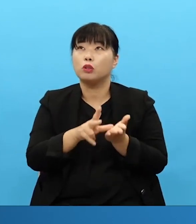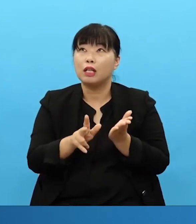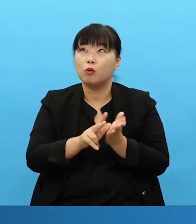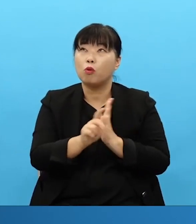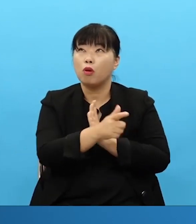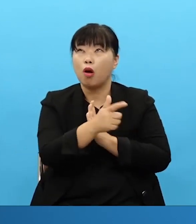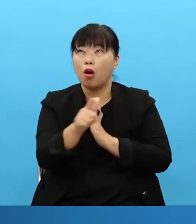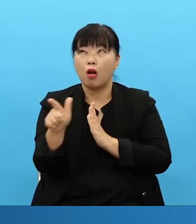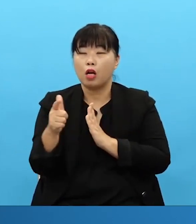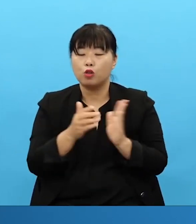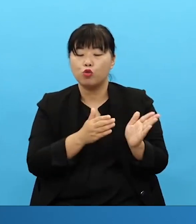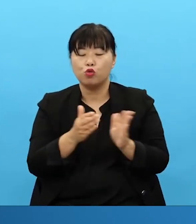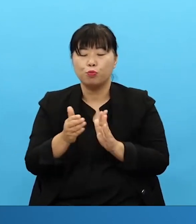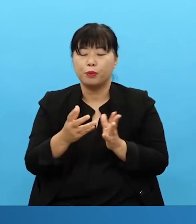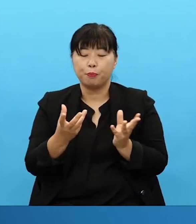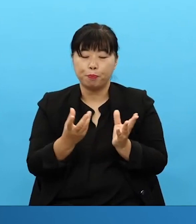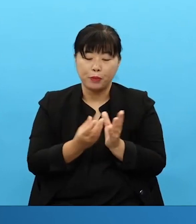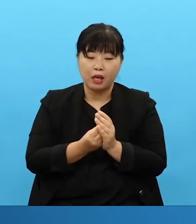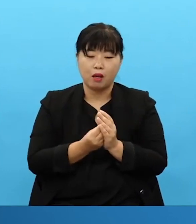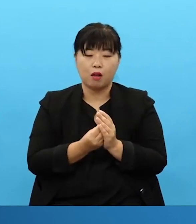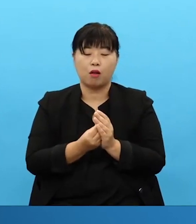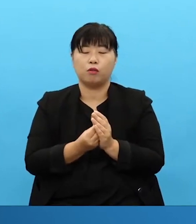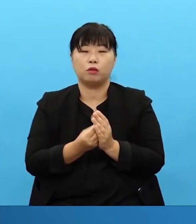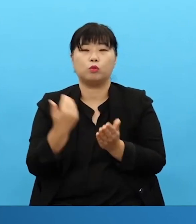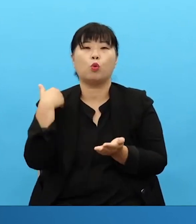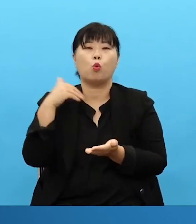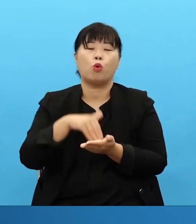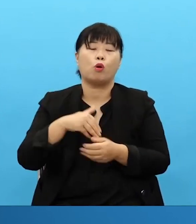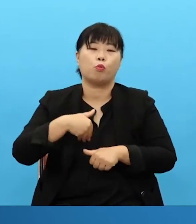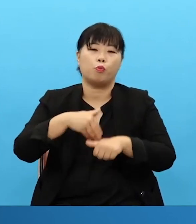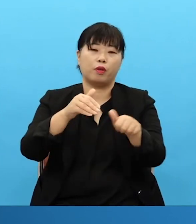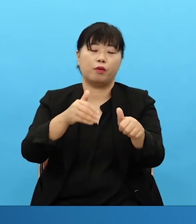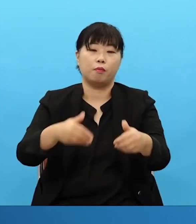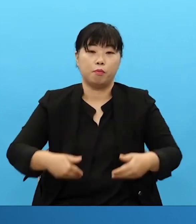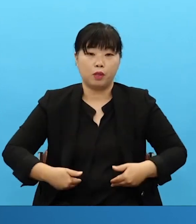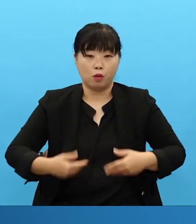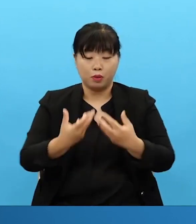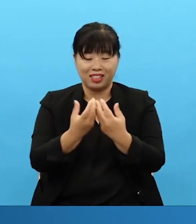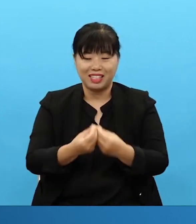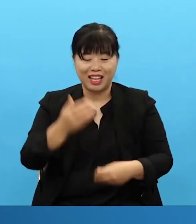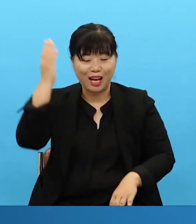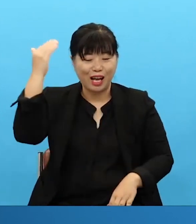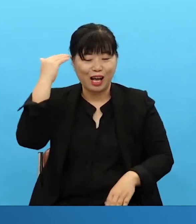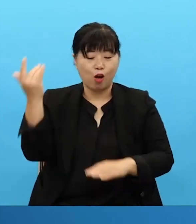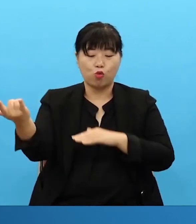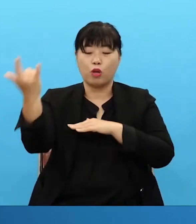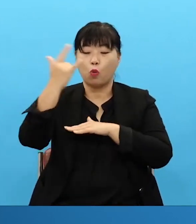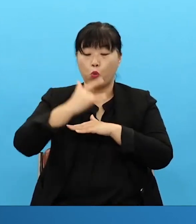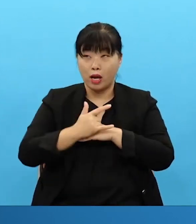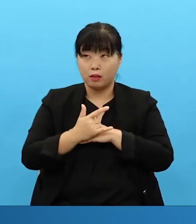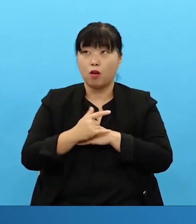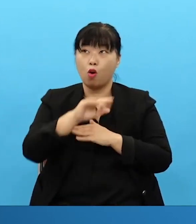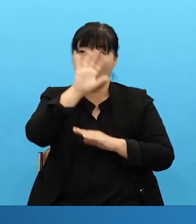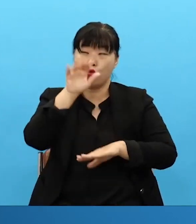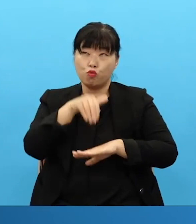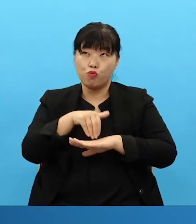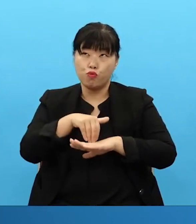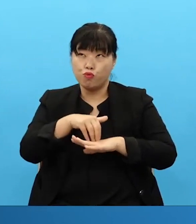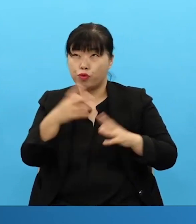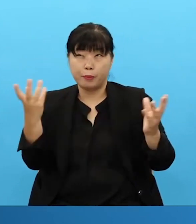이런 거 하면 안 돼요. 그 사람이 왔을 때 가서 사람 살리시도록 만들어줘야 되는 거죠. Just attending a church and then when they go back to their homes they don't go to church at all. No. When